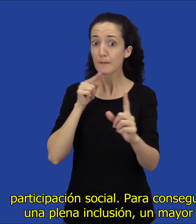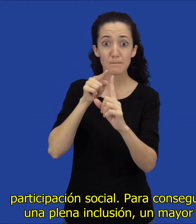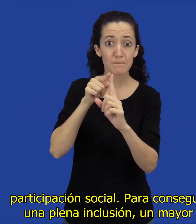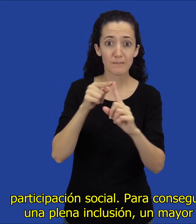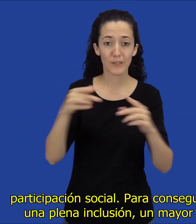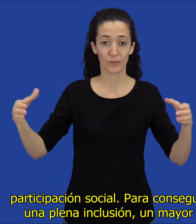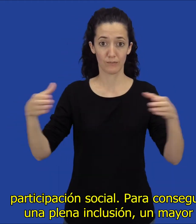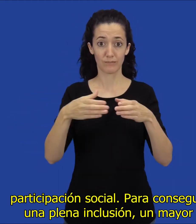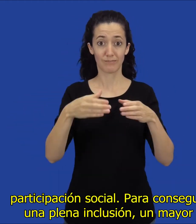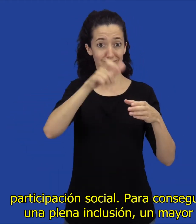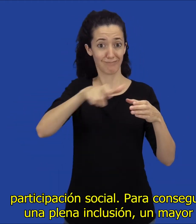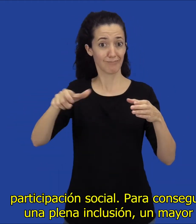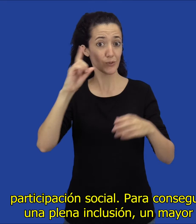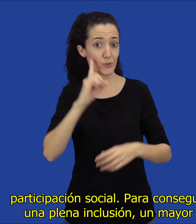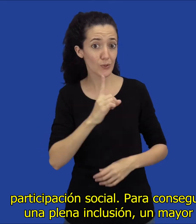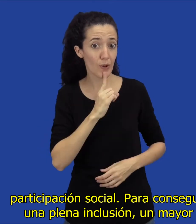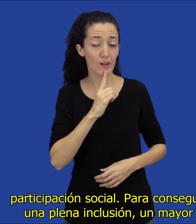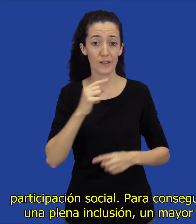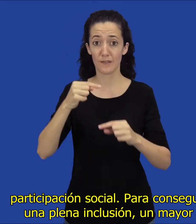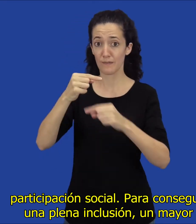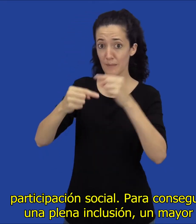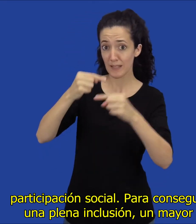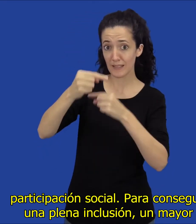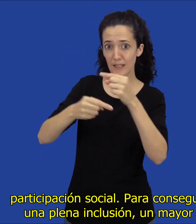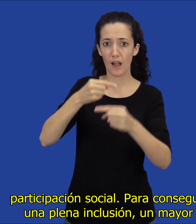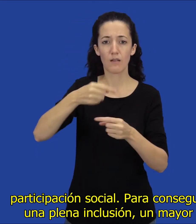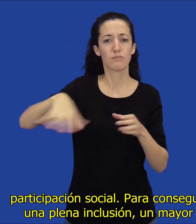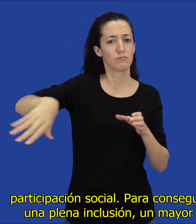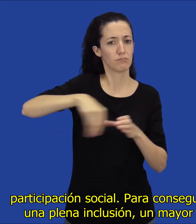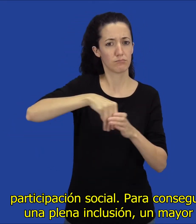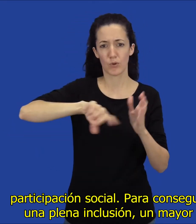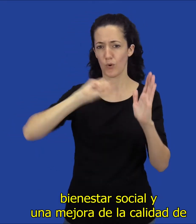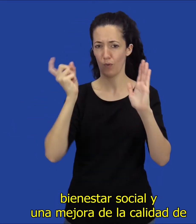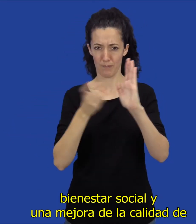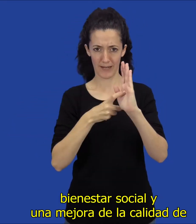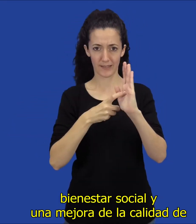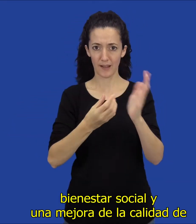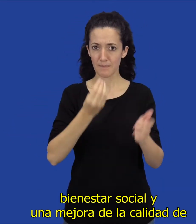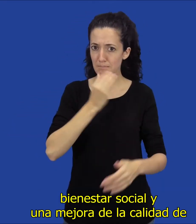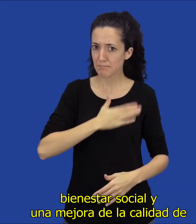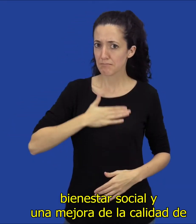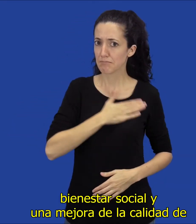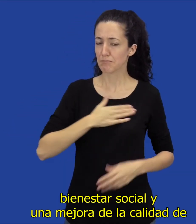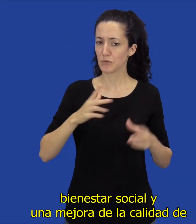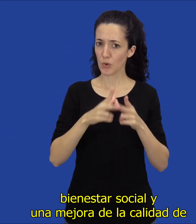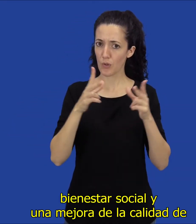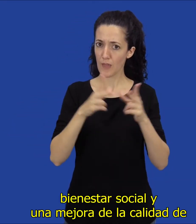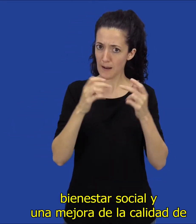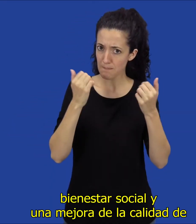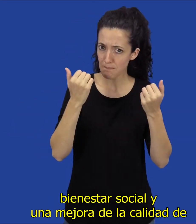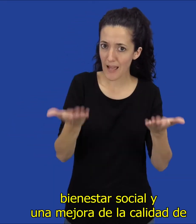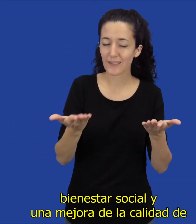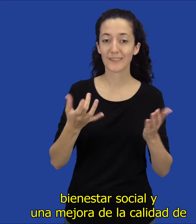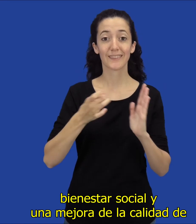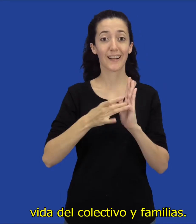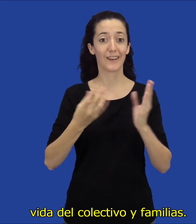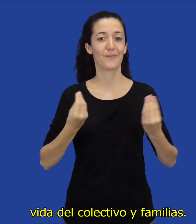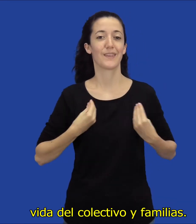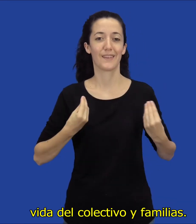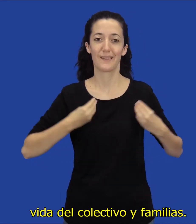participación social, para conseguir una plena inclusión, un mayor bienestar social y una mejora de la calidad